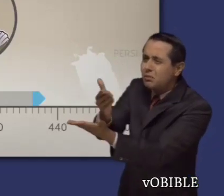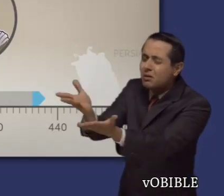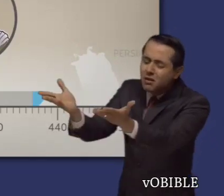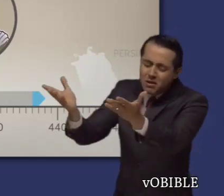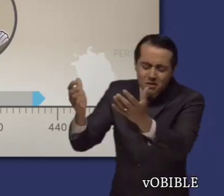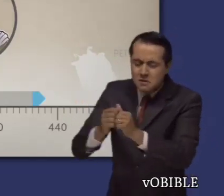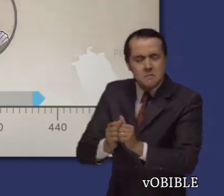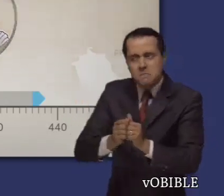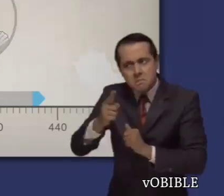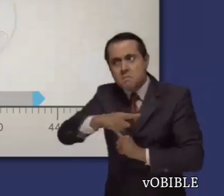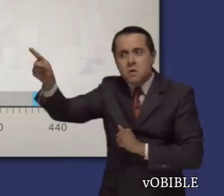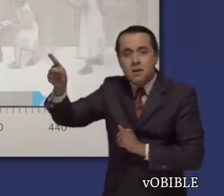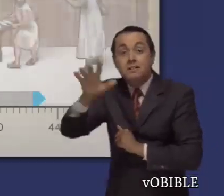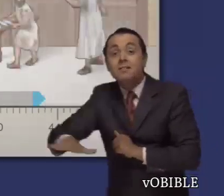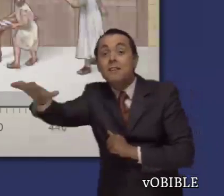habían hecho a Jehová.